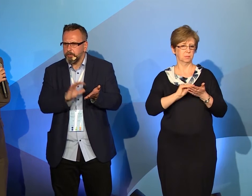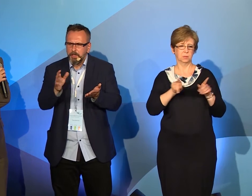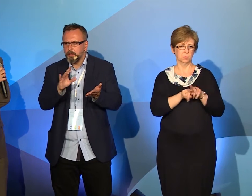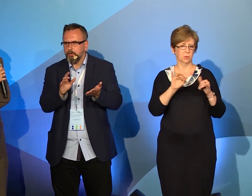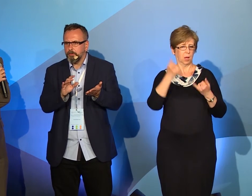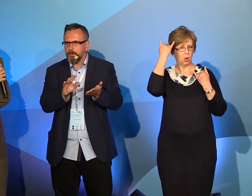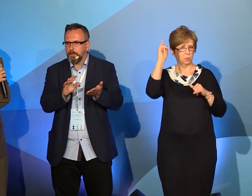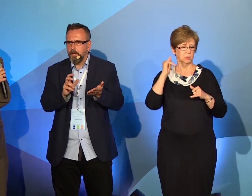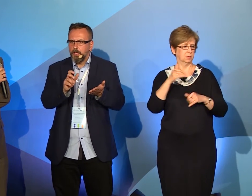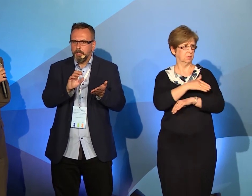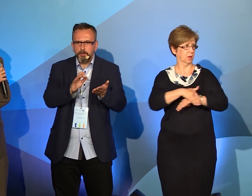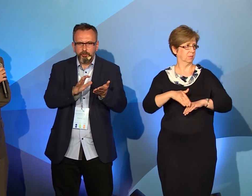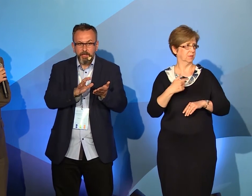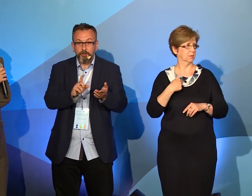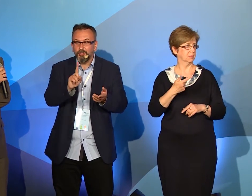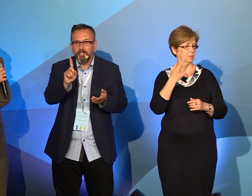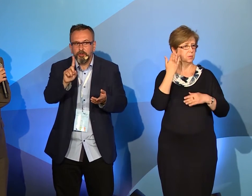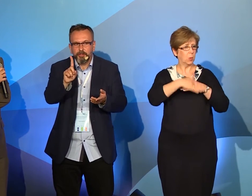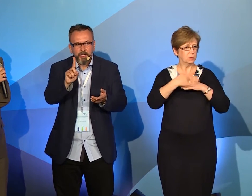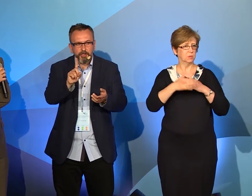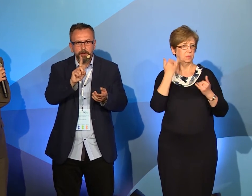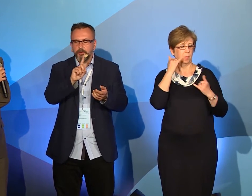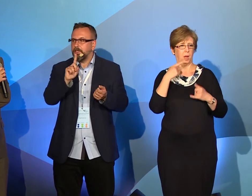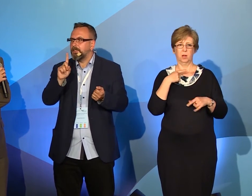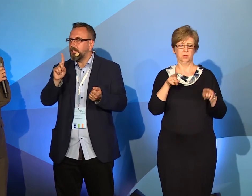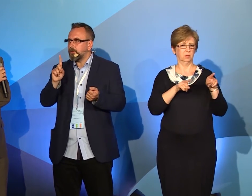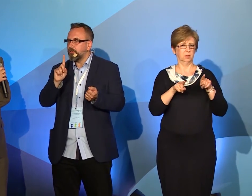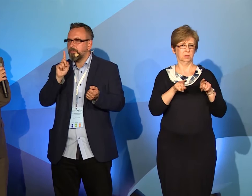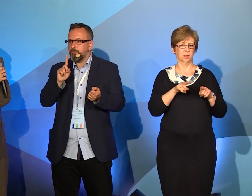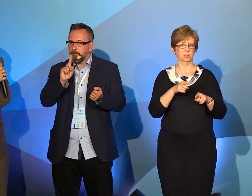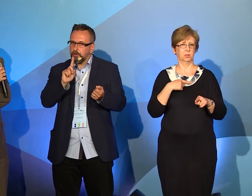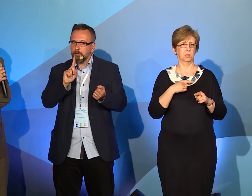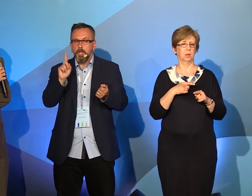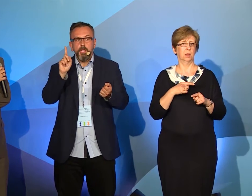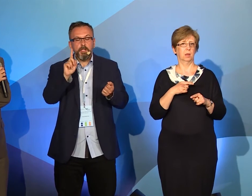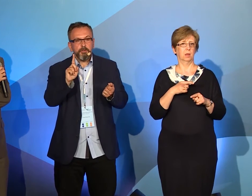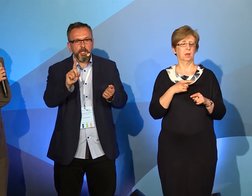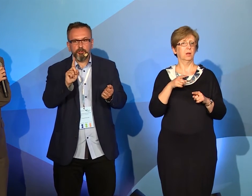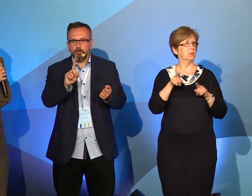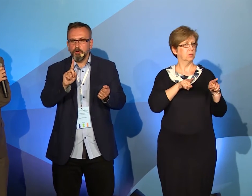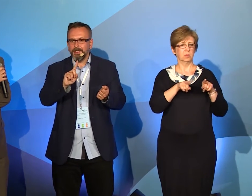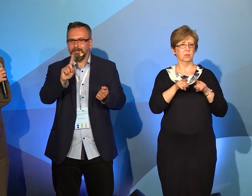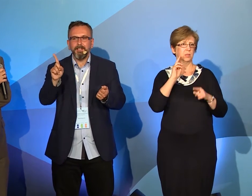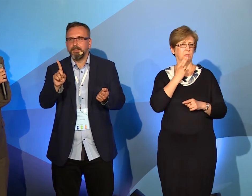Pomyli końcówki, coś nie tak będzie. To nie oznacza, niech Państwo nigdy nie dadzą się zwieść pozorom. Nie oznacza, że głuchy jest nieinteligentny,